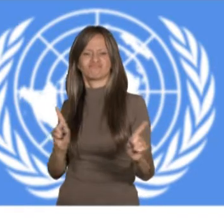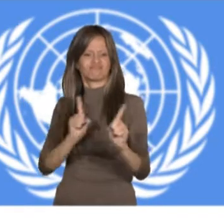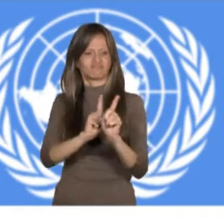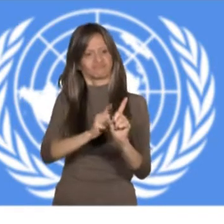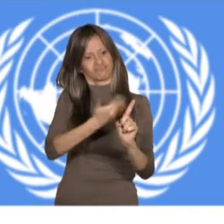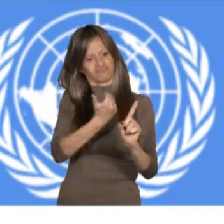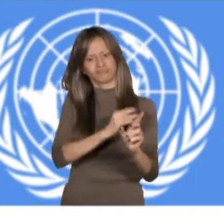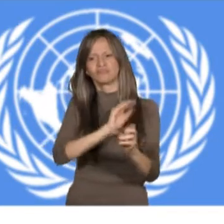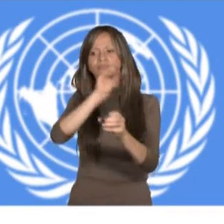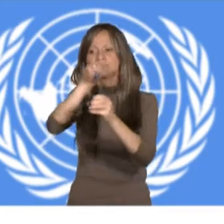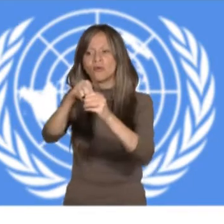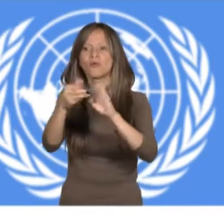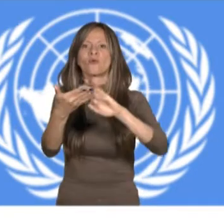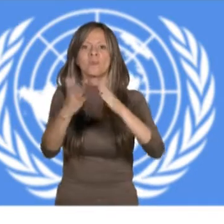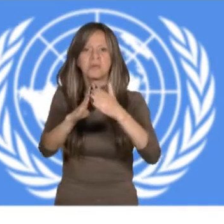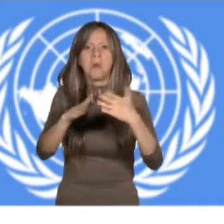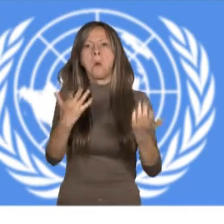incluso en las zonas rurales.